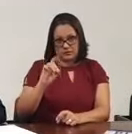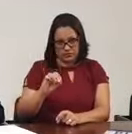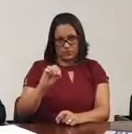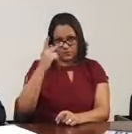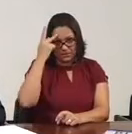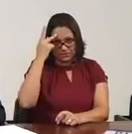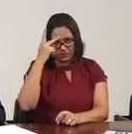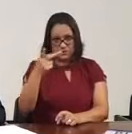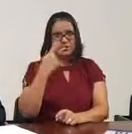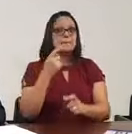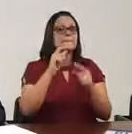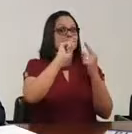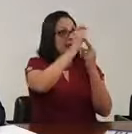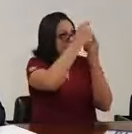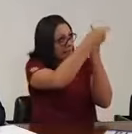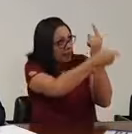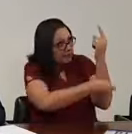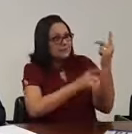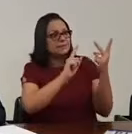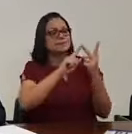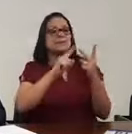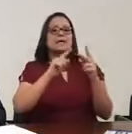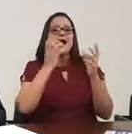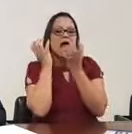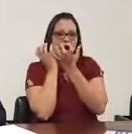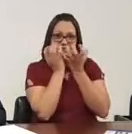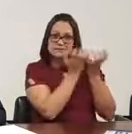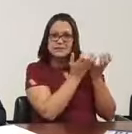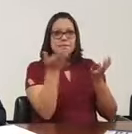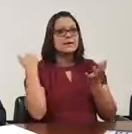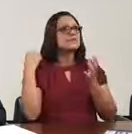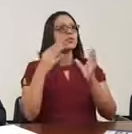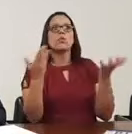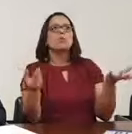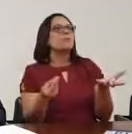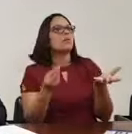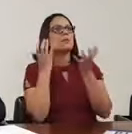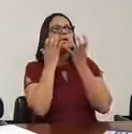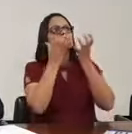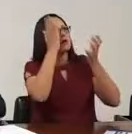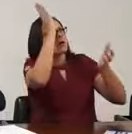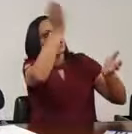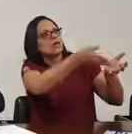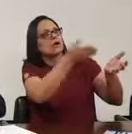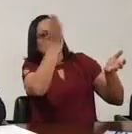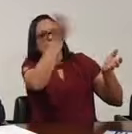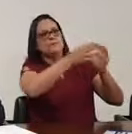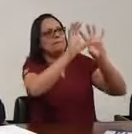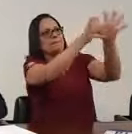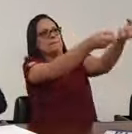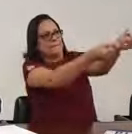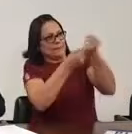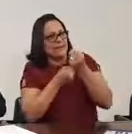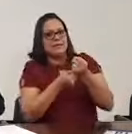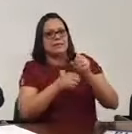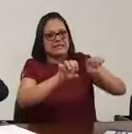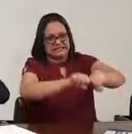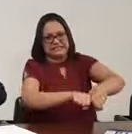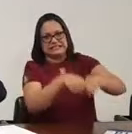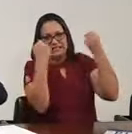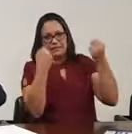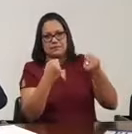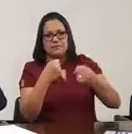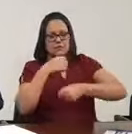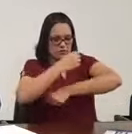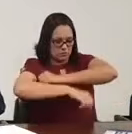além de banana, era milho. E naquele tempo, para você cortar o milho, você não tinha que chegar lá na plantação e pegar esse filho, tinha que quebrar o milho. Você